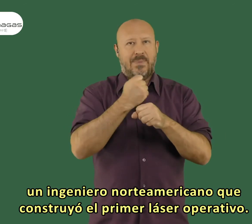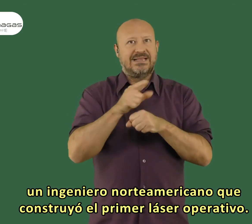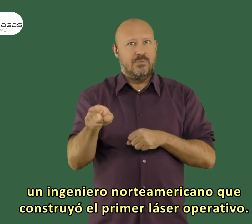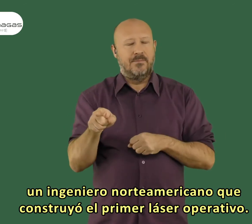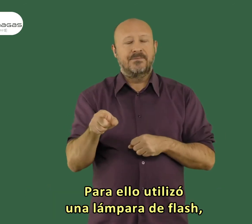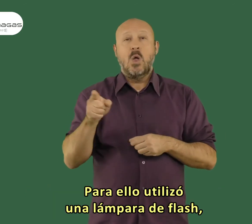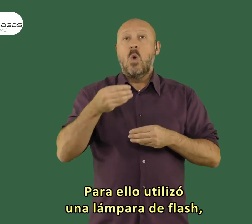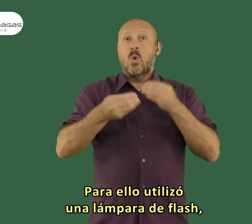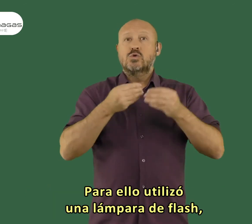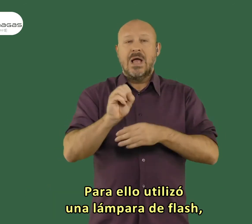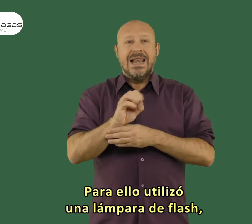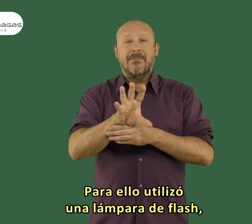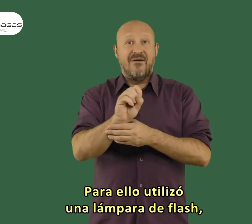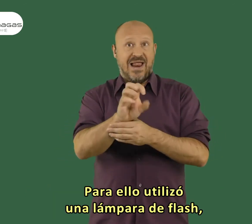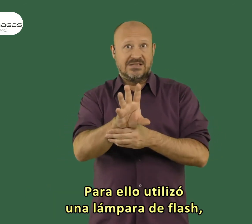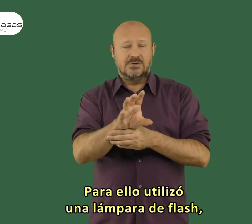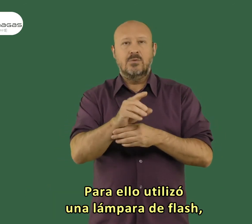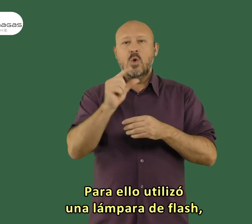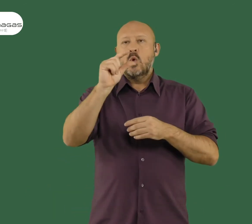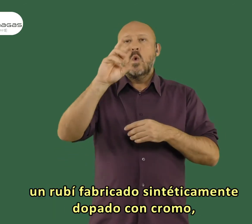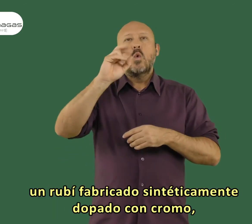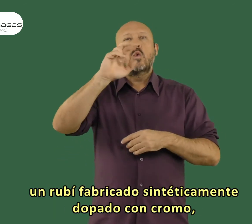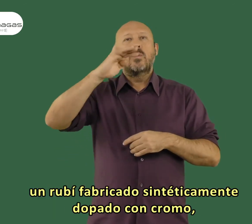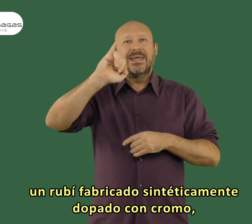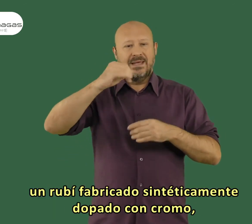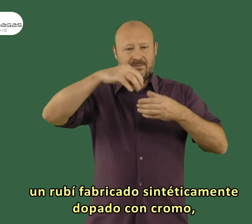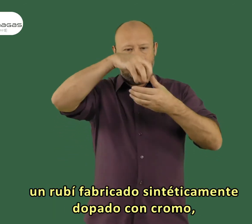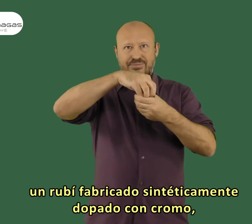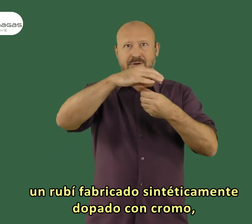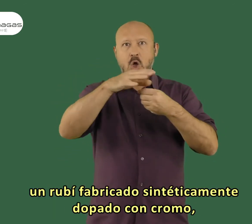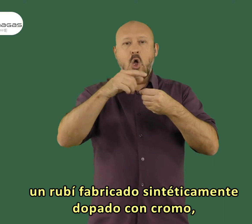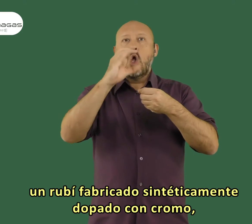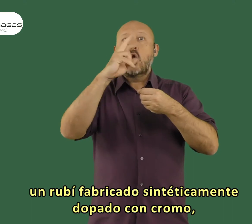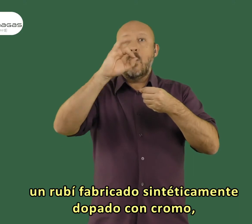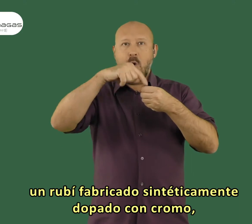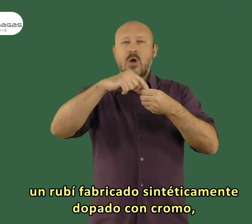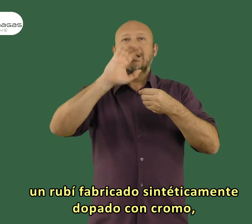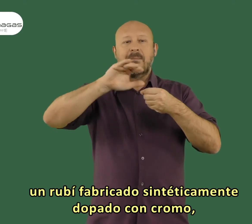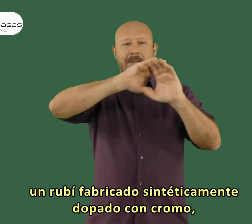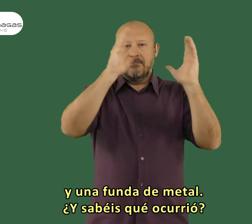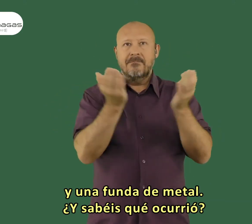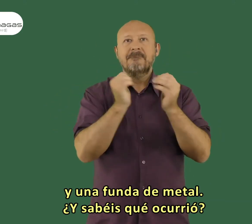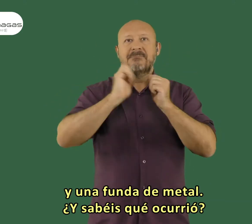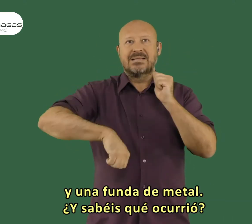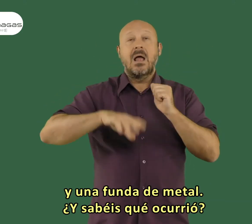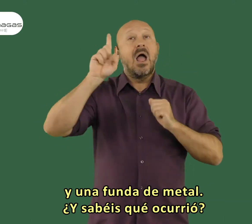primer láser operativo. Para ello, utilizó una lámpara de flash, un rubí fabricado sintéticamente, dopado con cromo y una funda de metal.